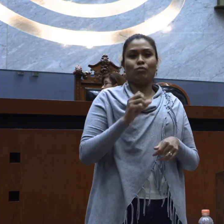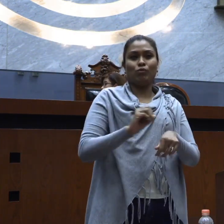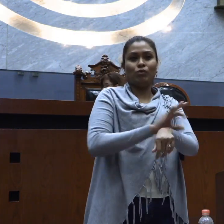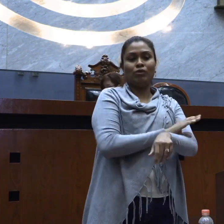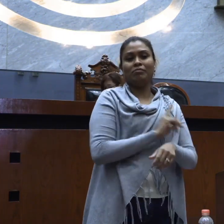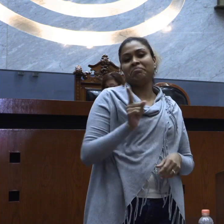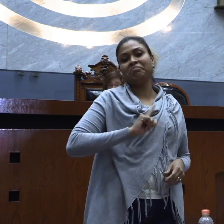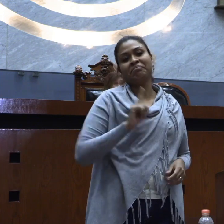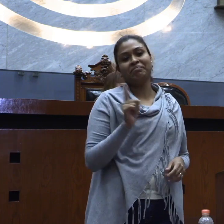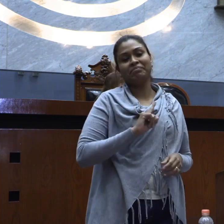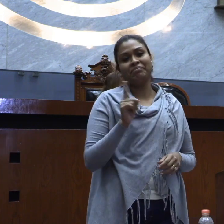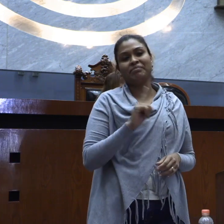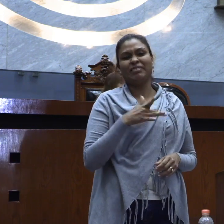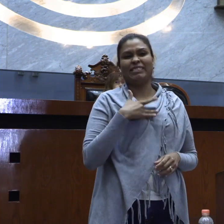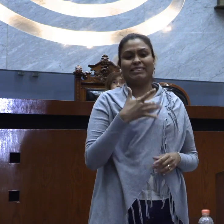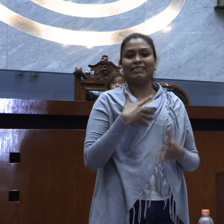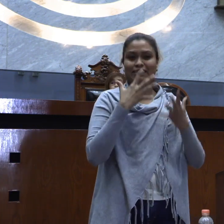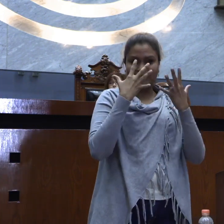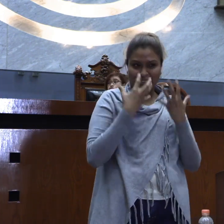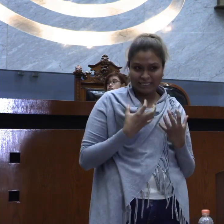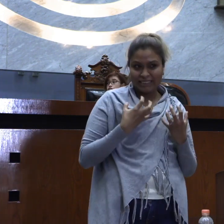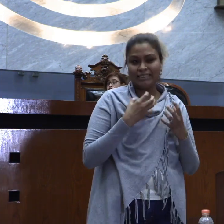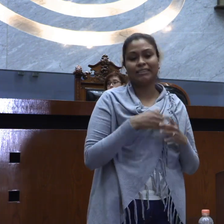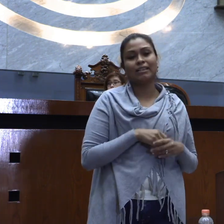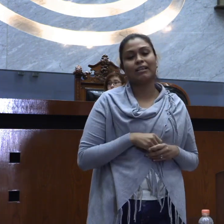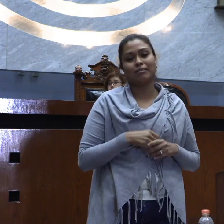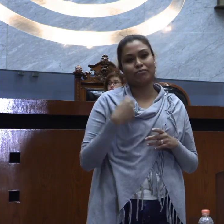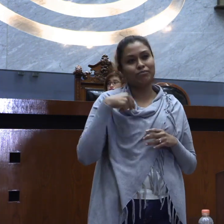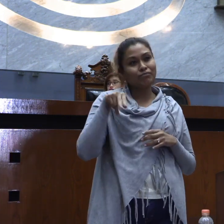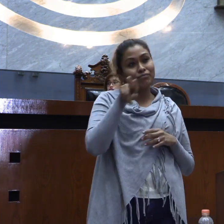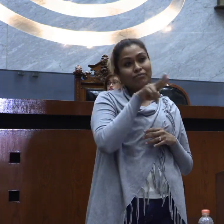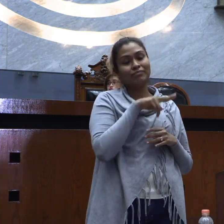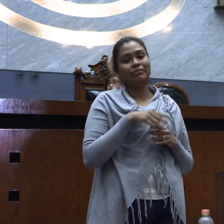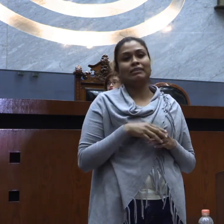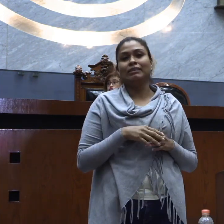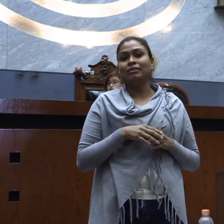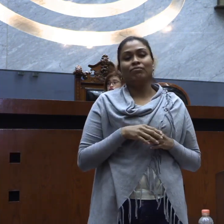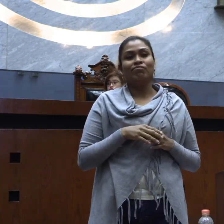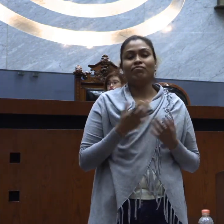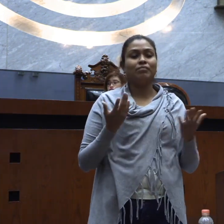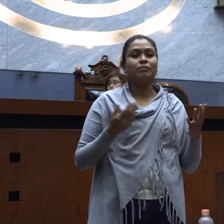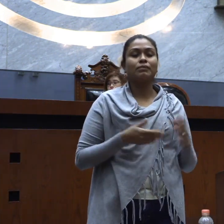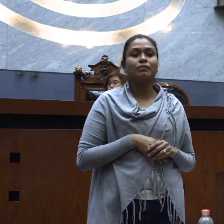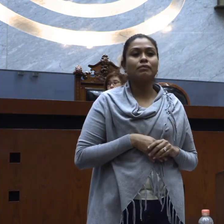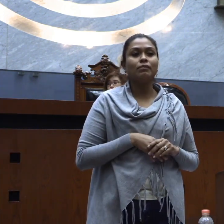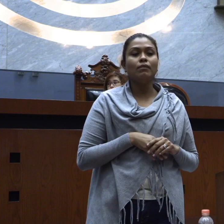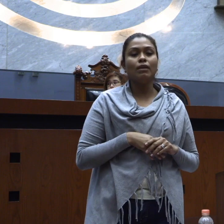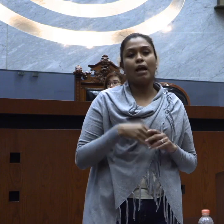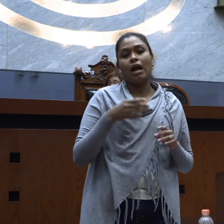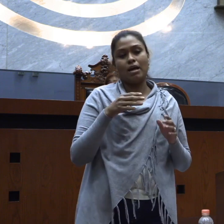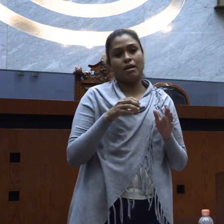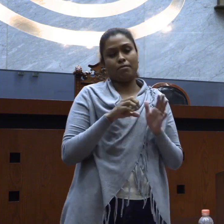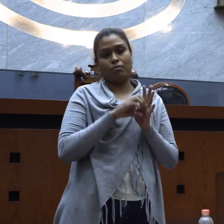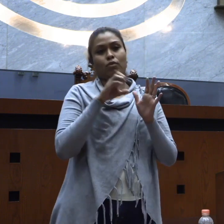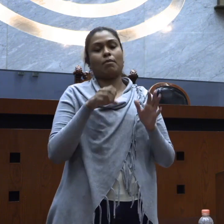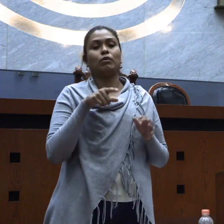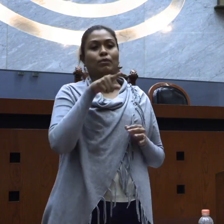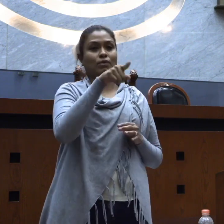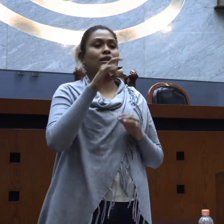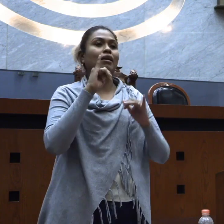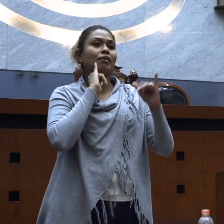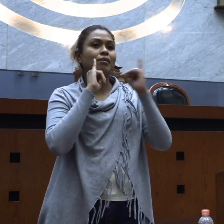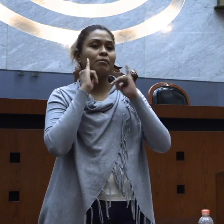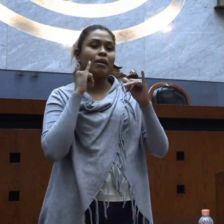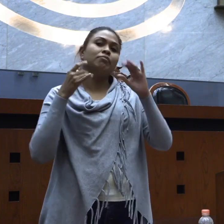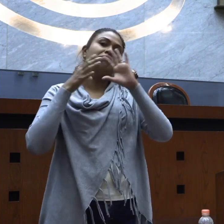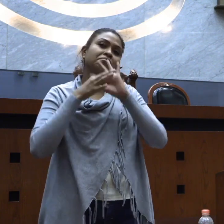La verdad yo no me siento muy emocionada, me siento triste de ver las deficiencias que hay.